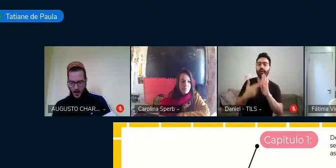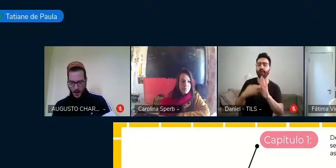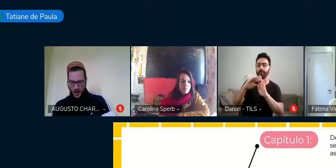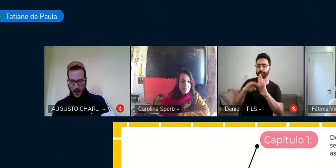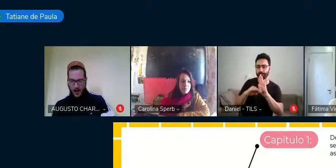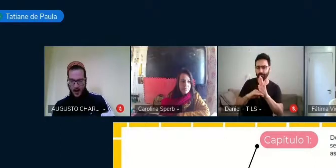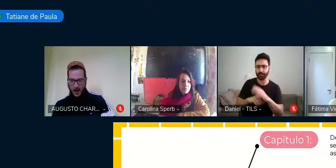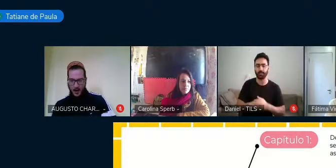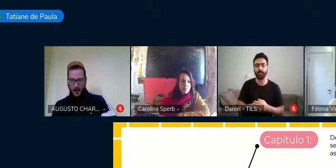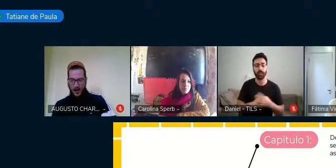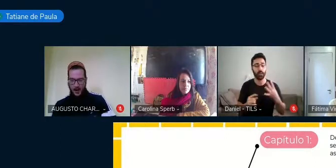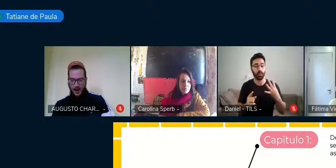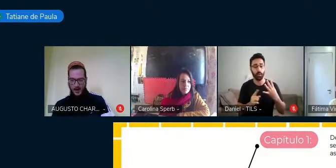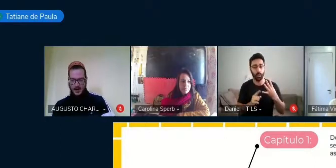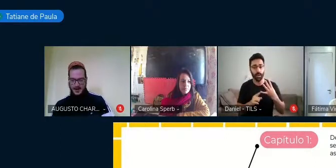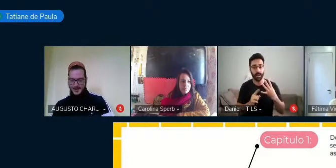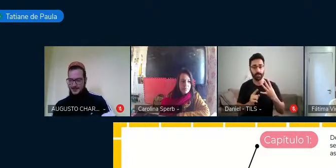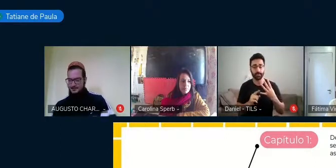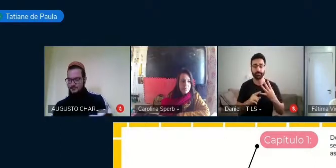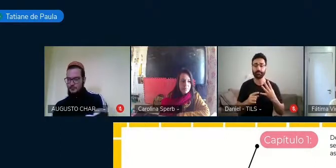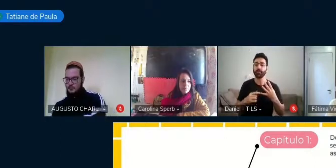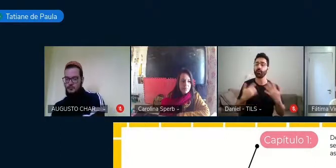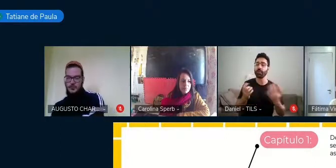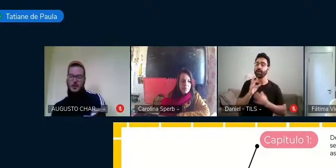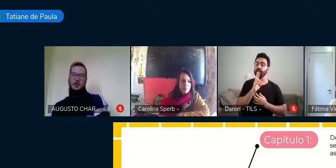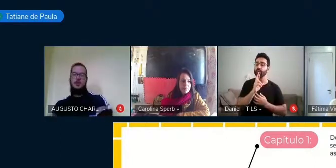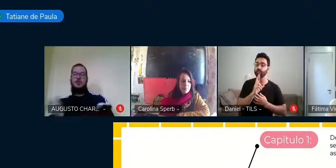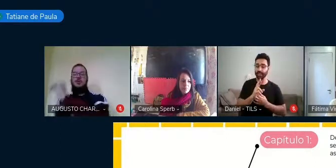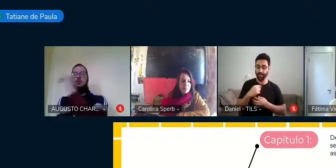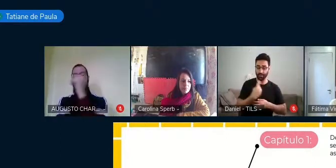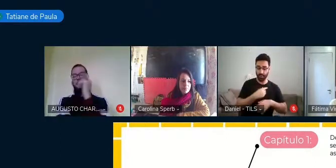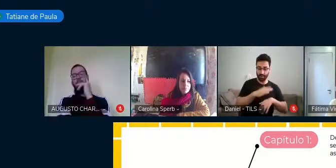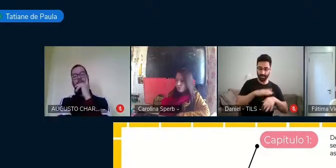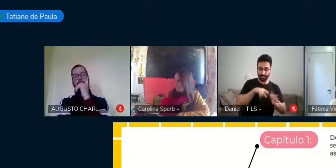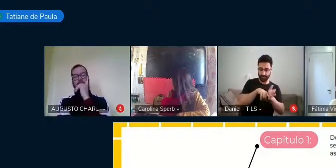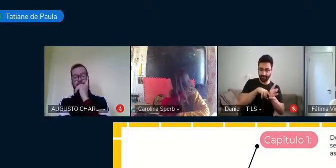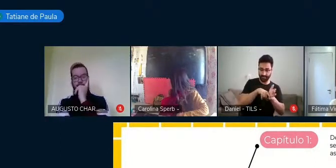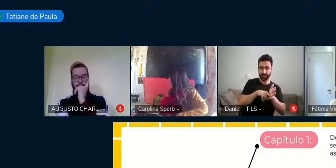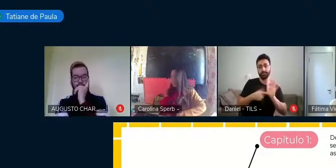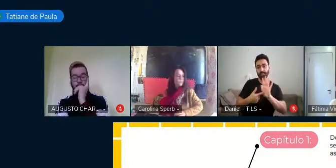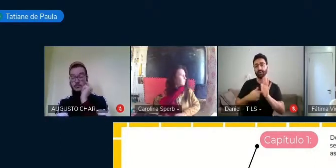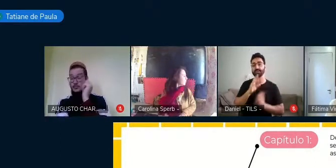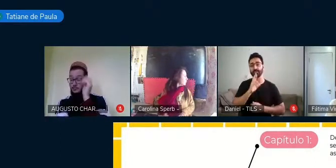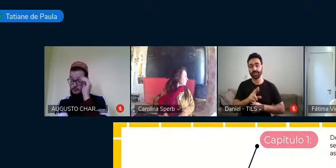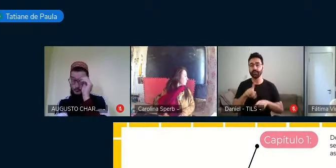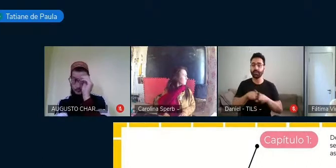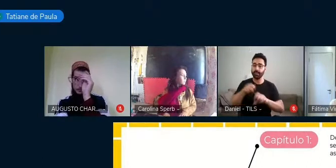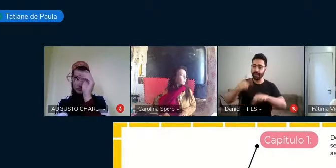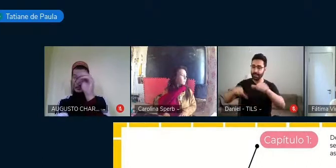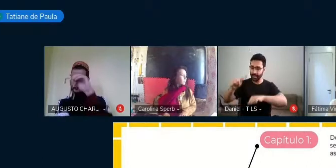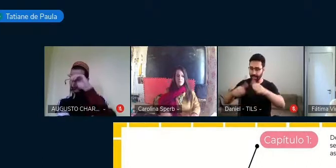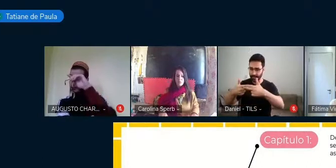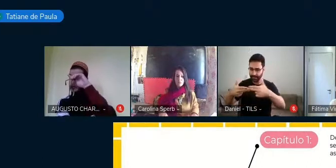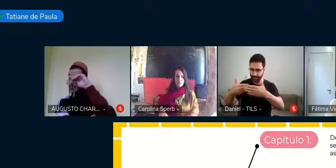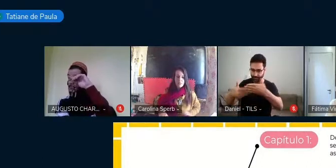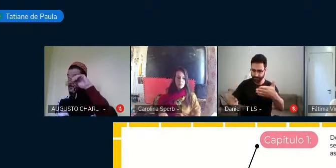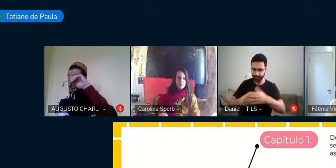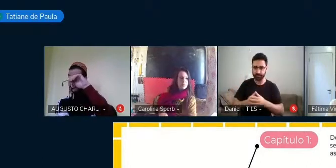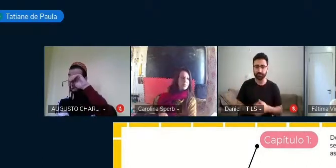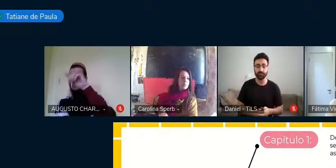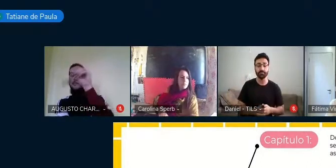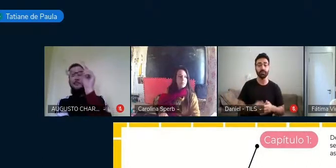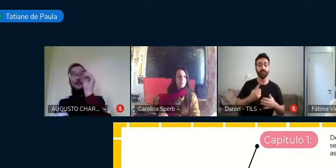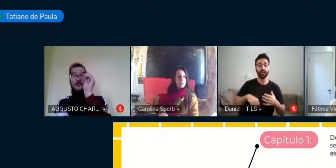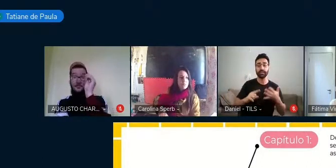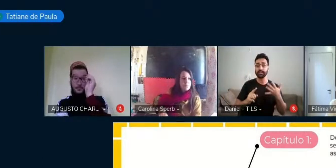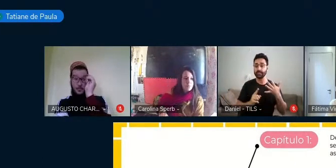capítulo 4, a gente descreve os resultados da investigação, bem como as suas análises e discussão. No capítulo 5,